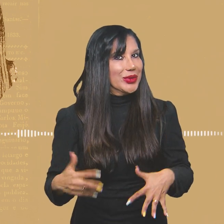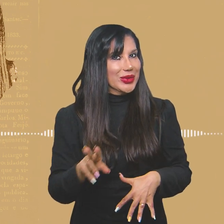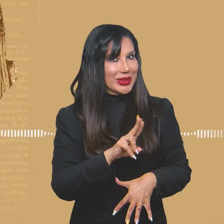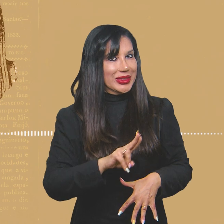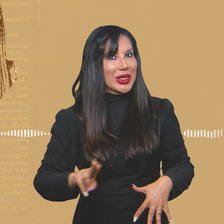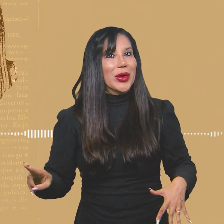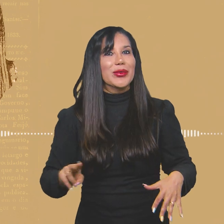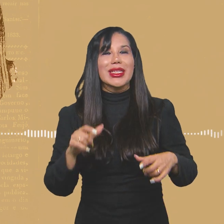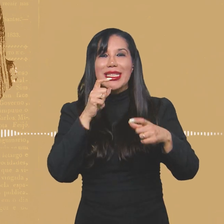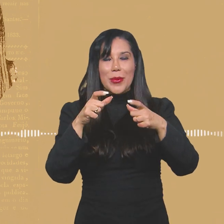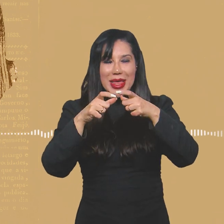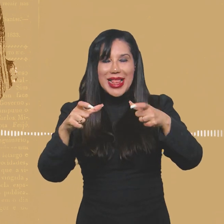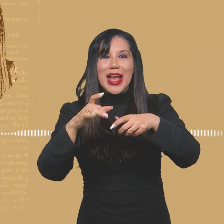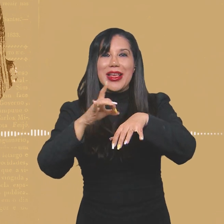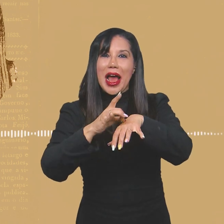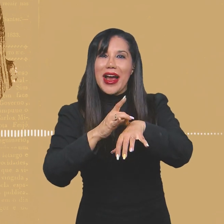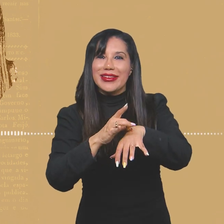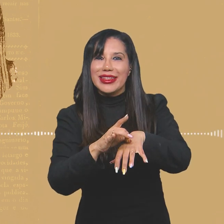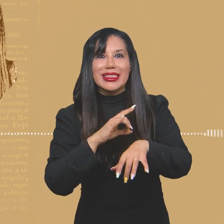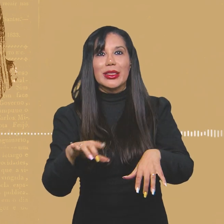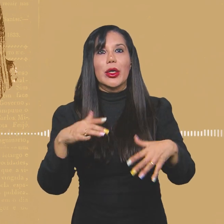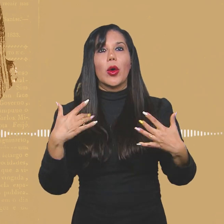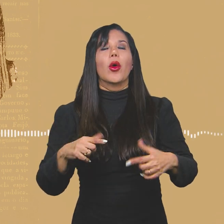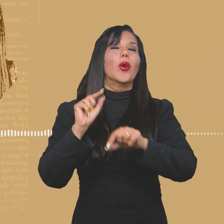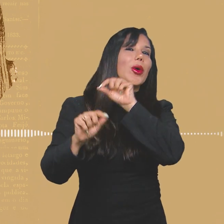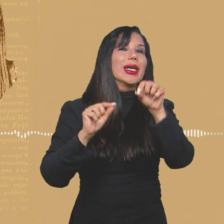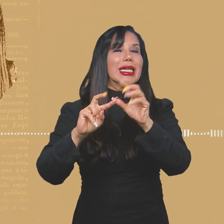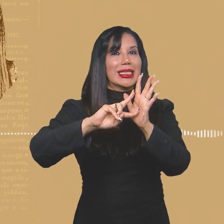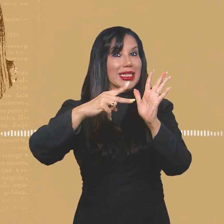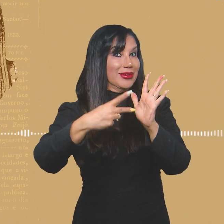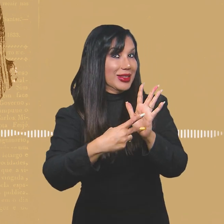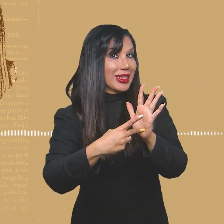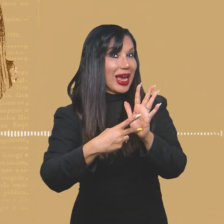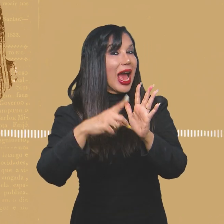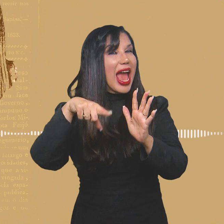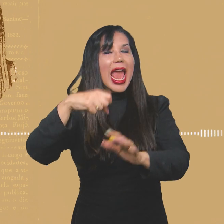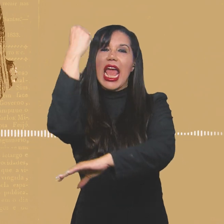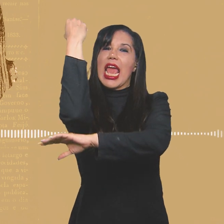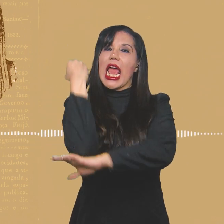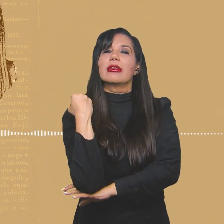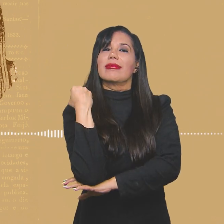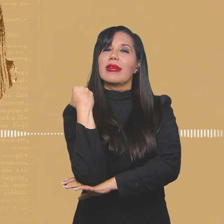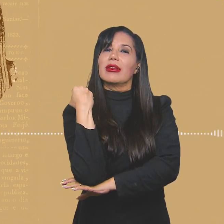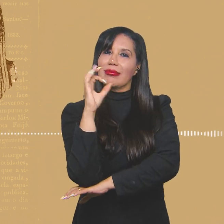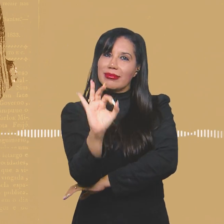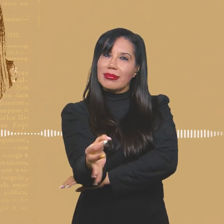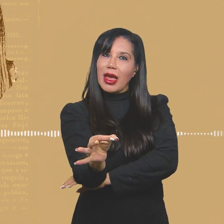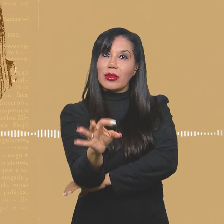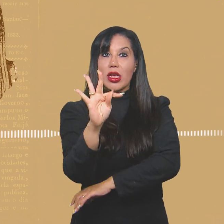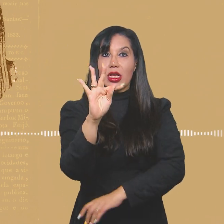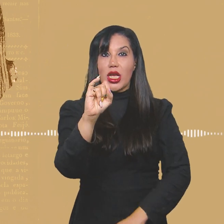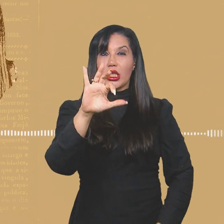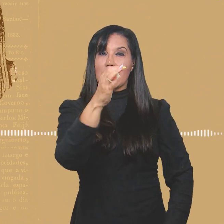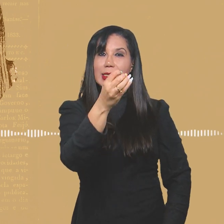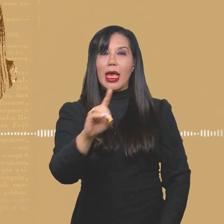carvão com na ponta uma centelha de fogo, ou seja, resistência. E